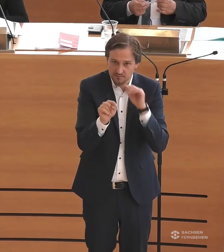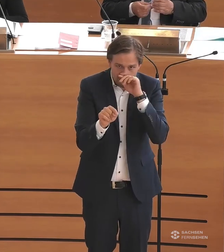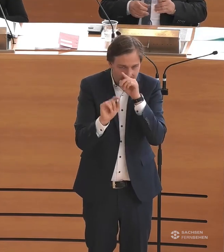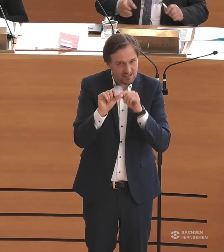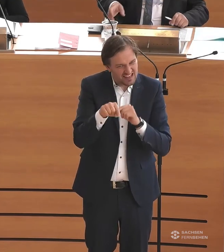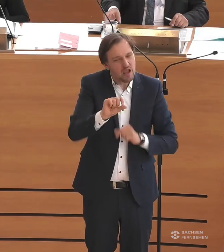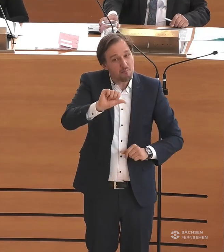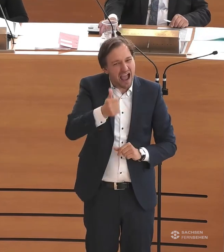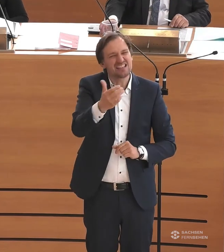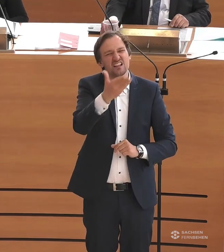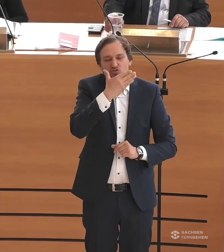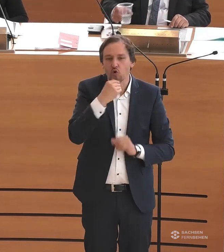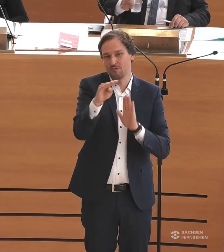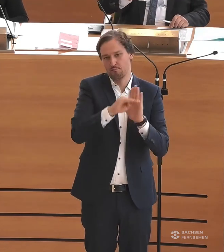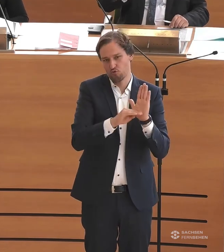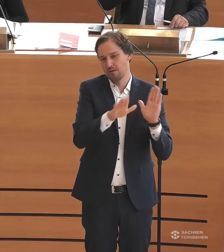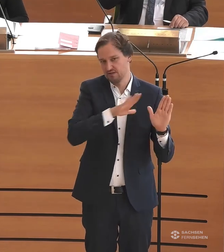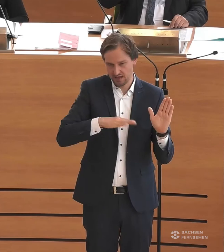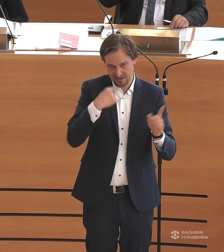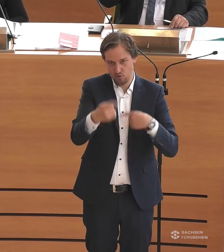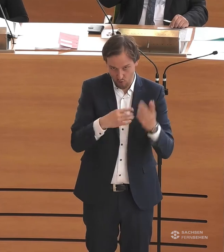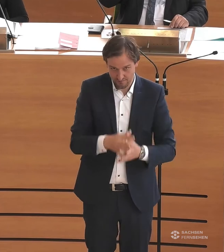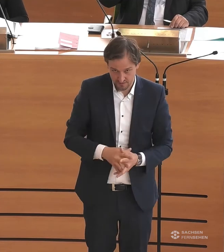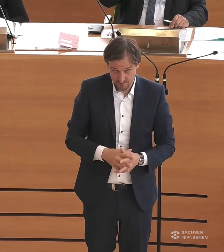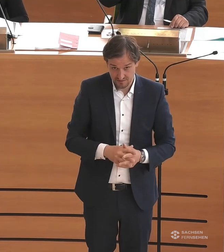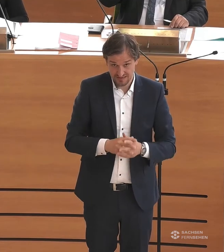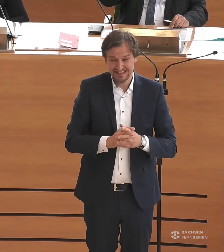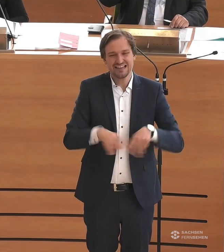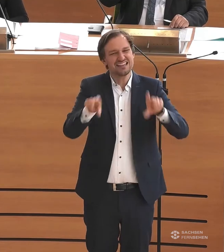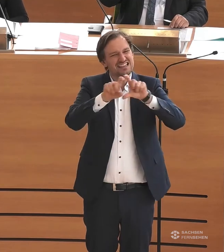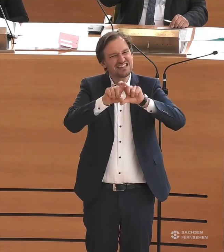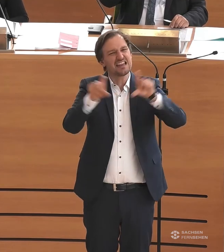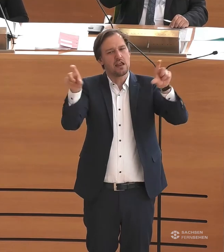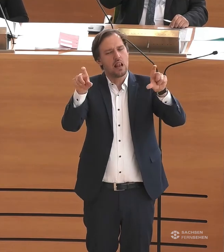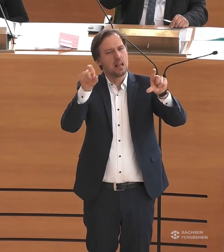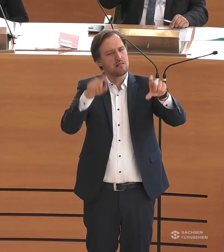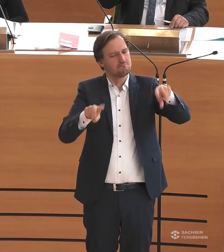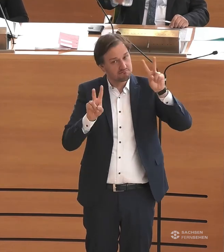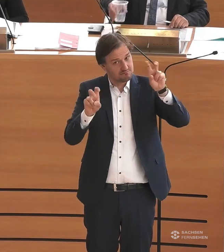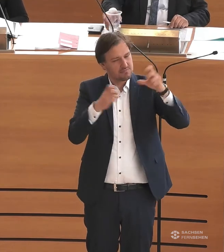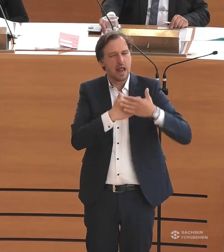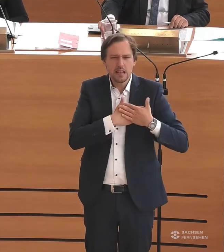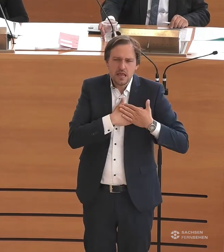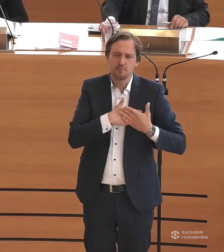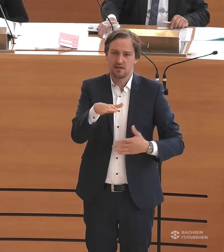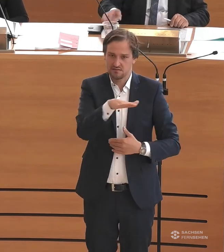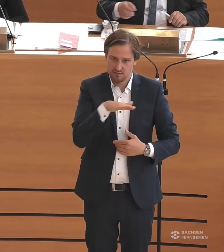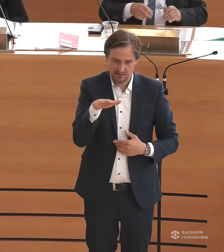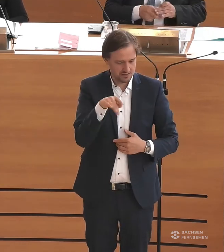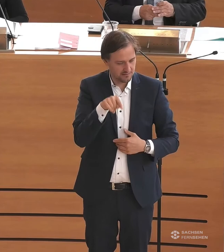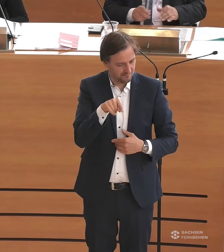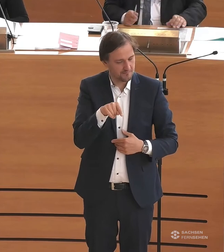schönsten Programme, die in Sachsen laufen, schon alleine wegen dem Titel, der ja einfach aussagt, dass wir damit die